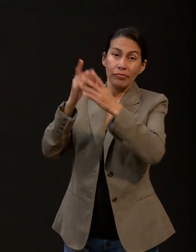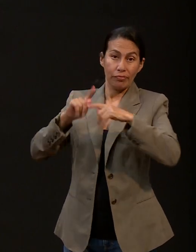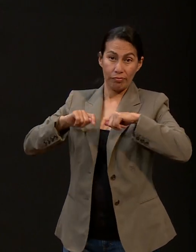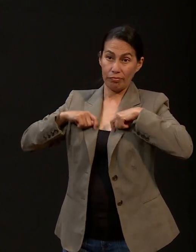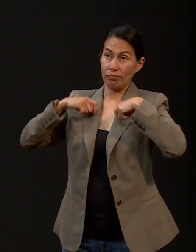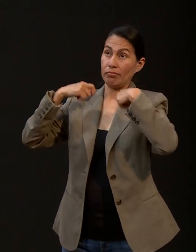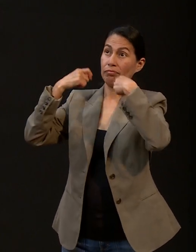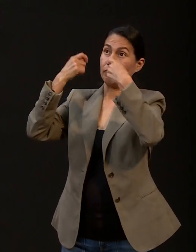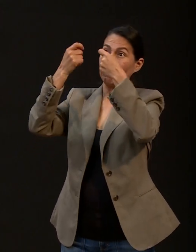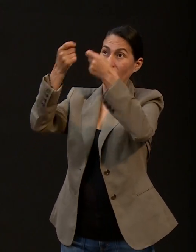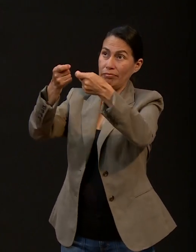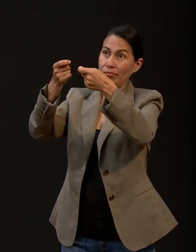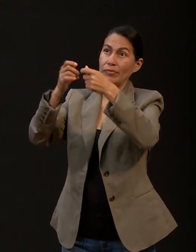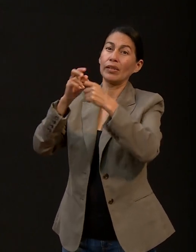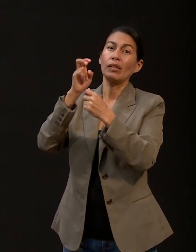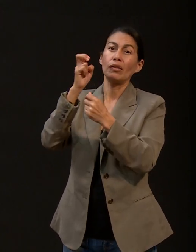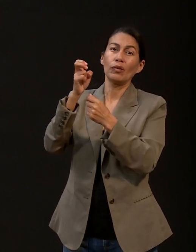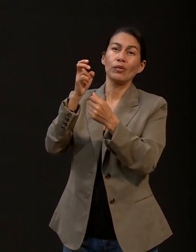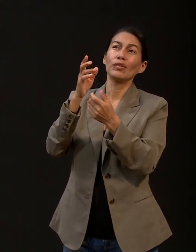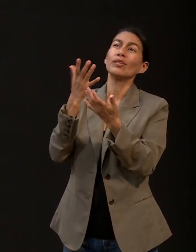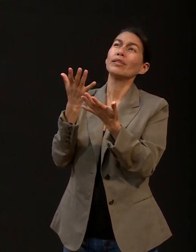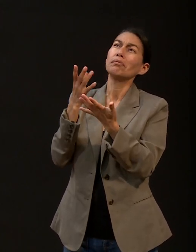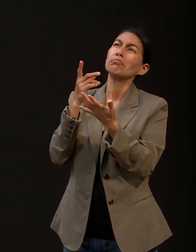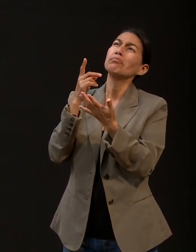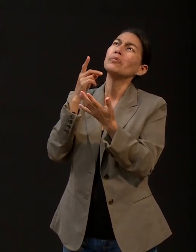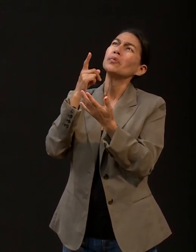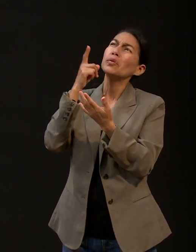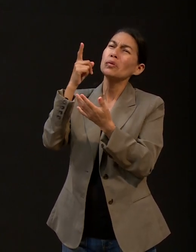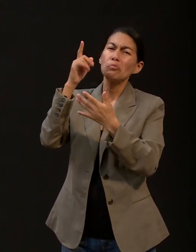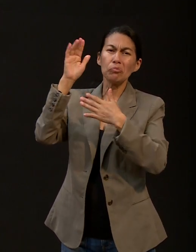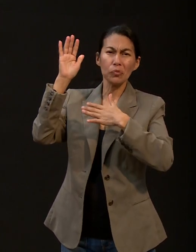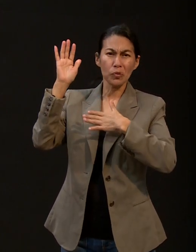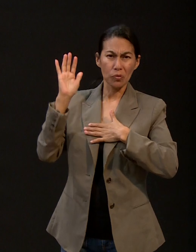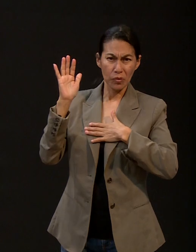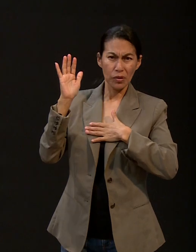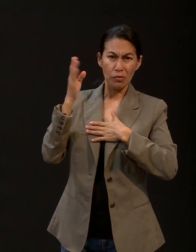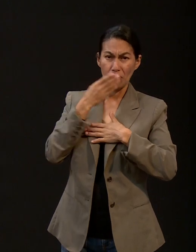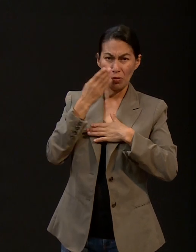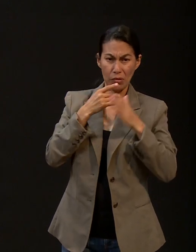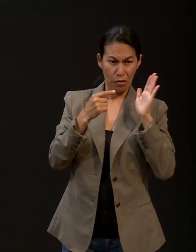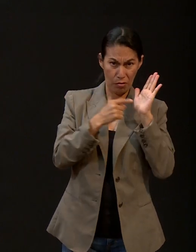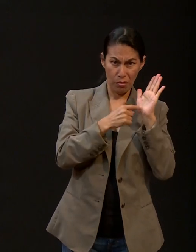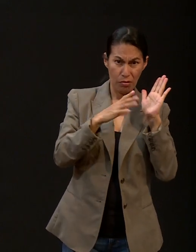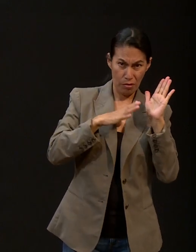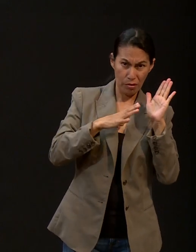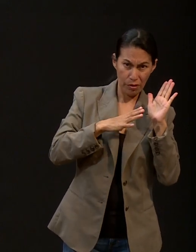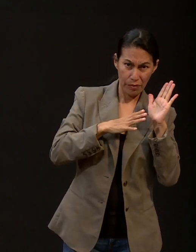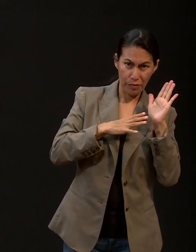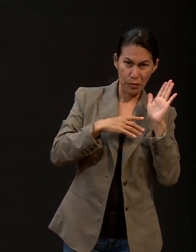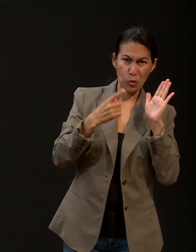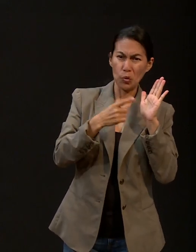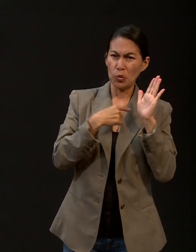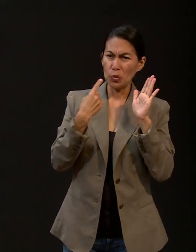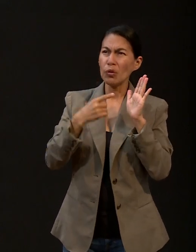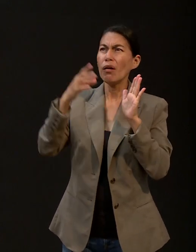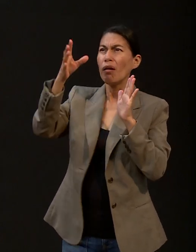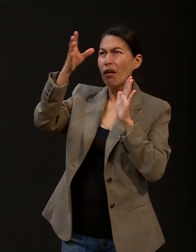podamos hacer uso de esas promesas poderosas que Dios nos ha dado. Por eso es tan importante la